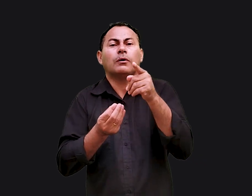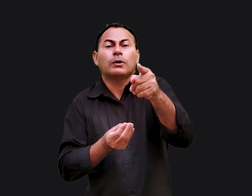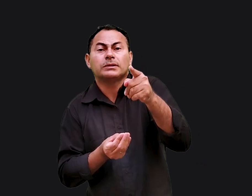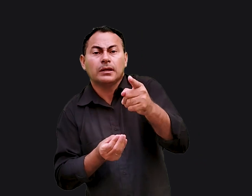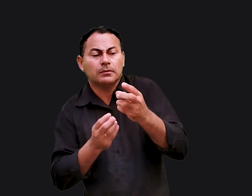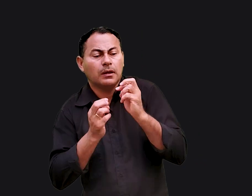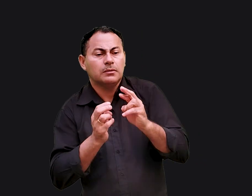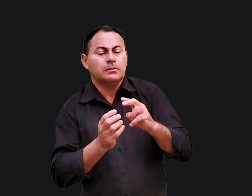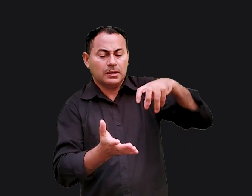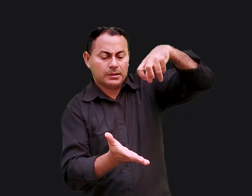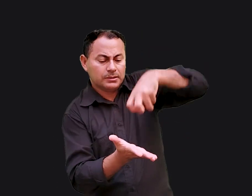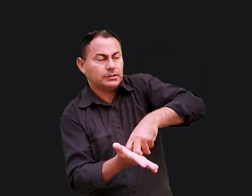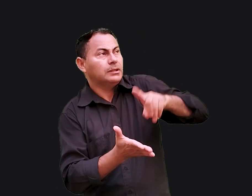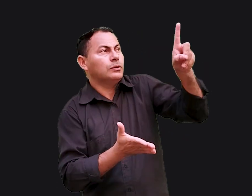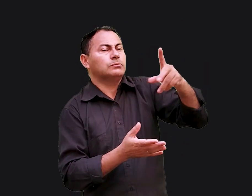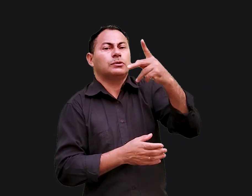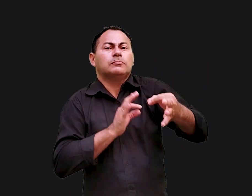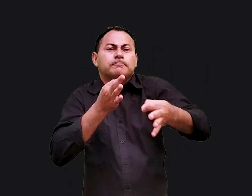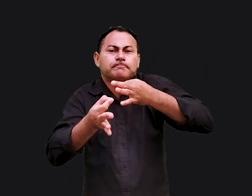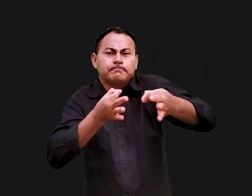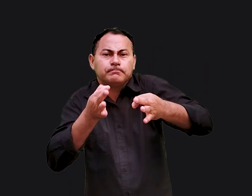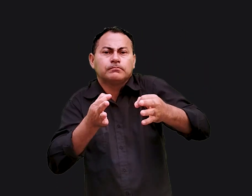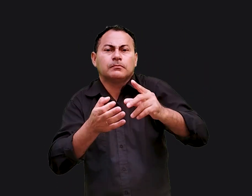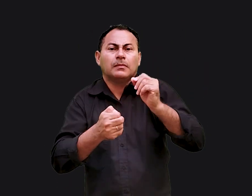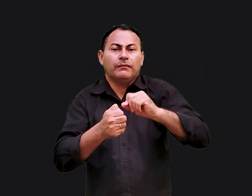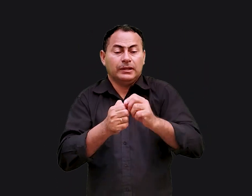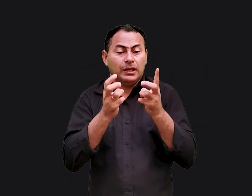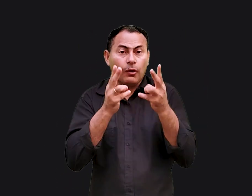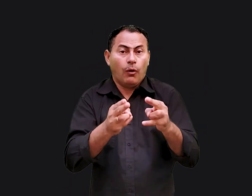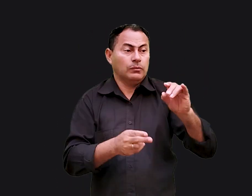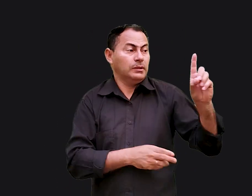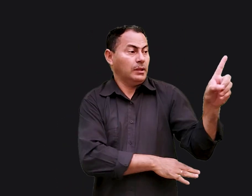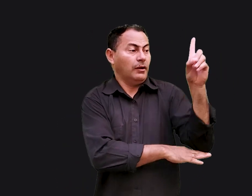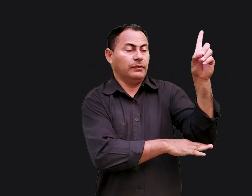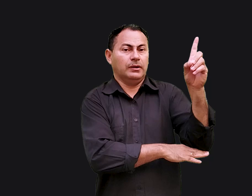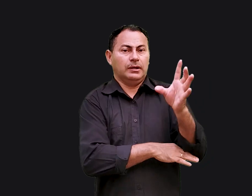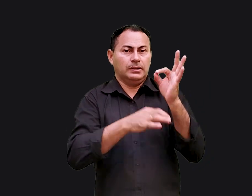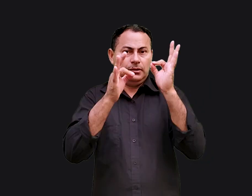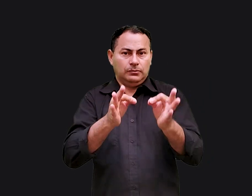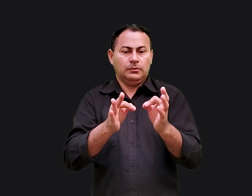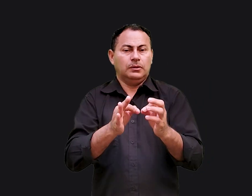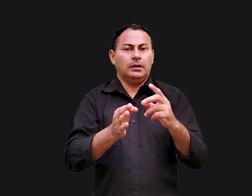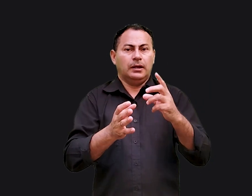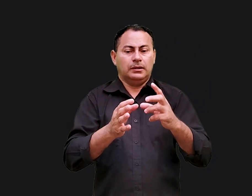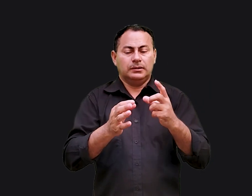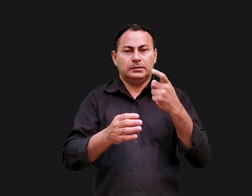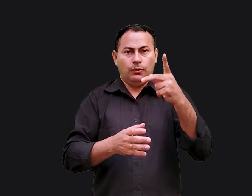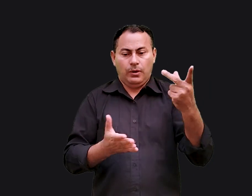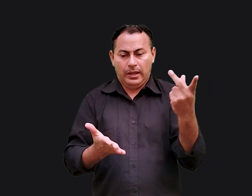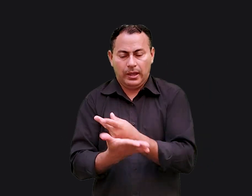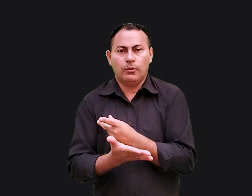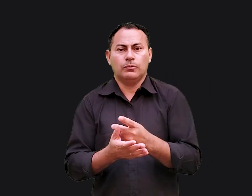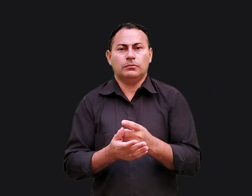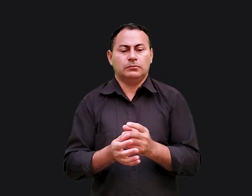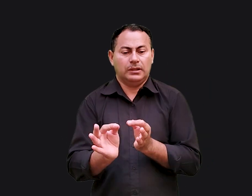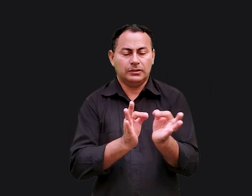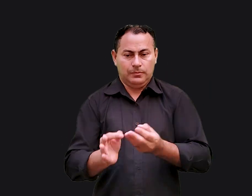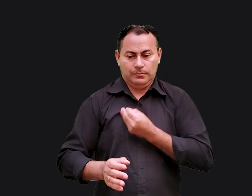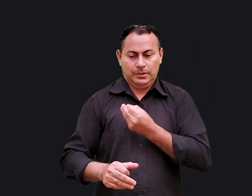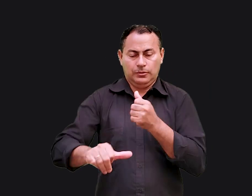você reage ao castigo de Deus será que você faz como Davi que acertou com seu erro ou acertou com o